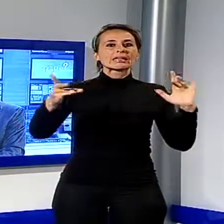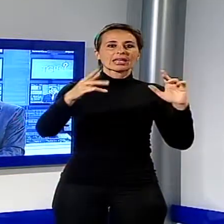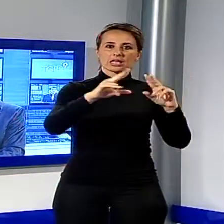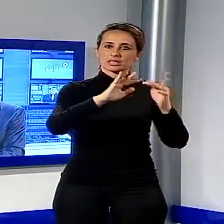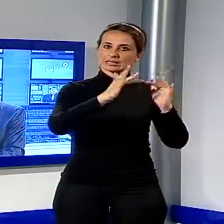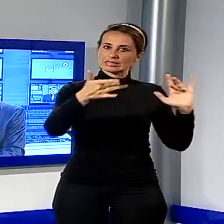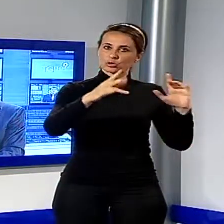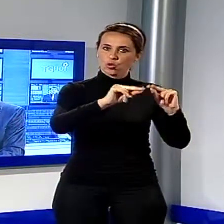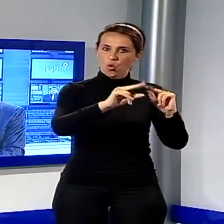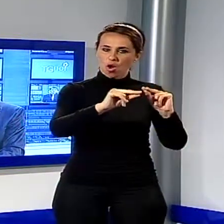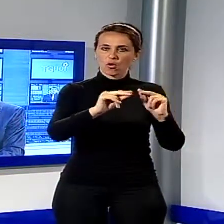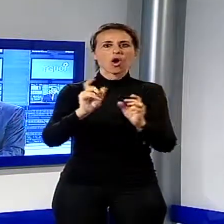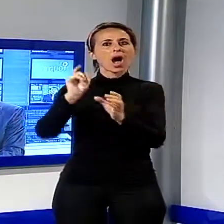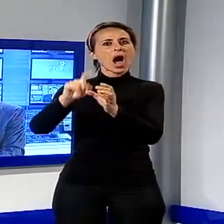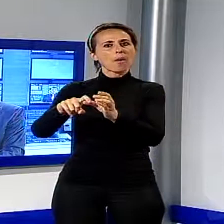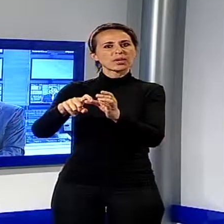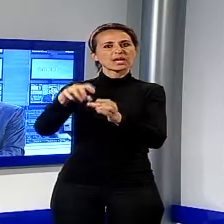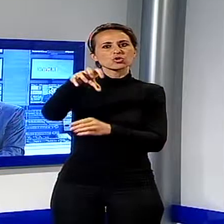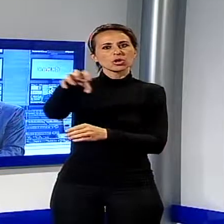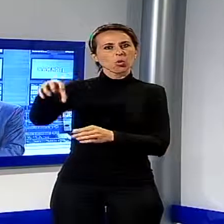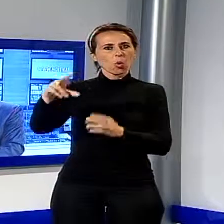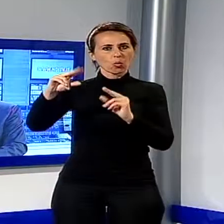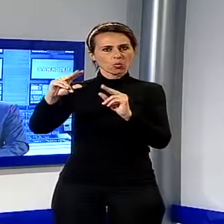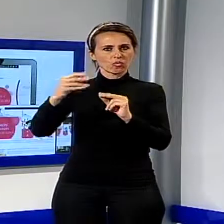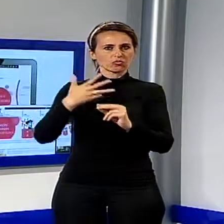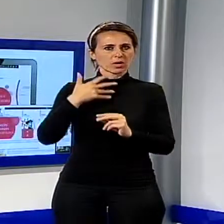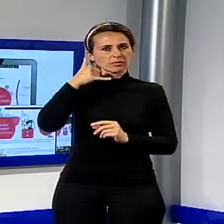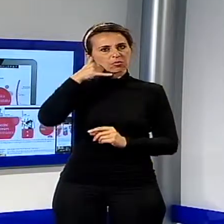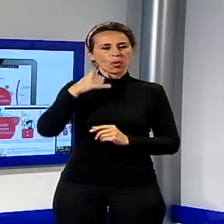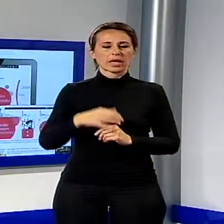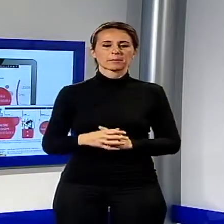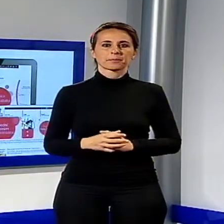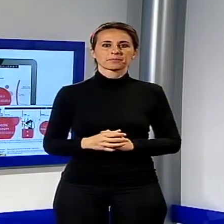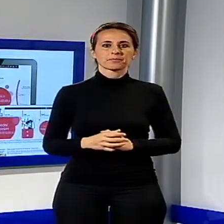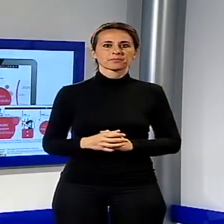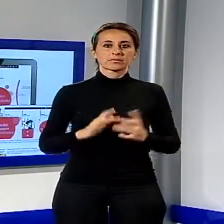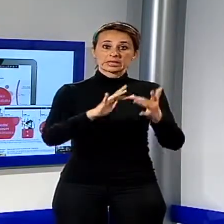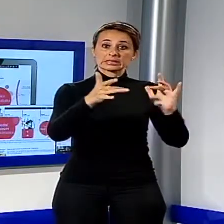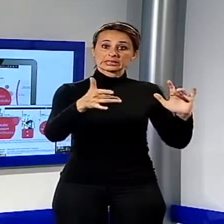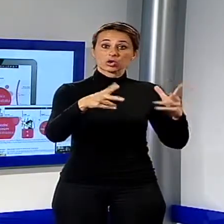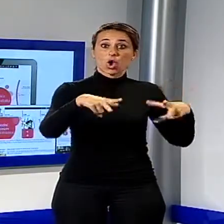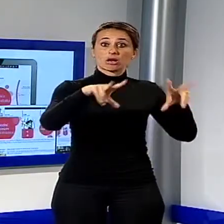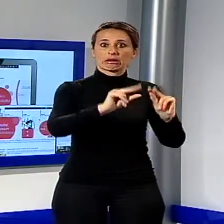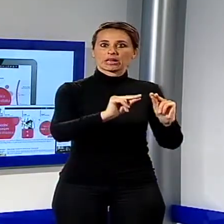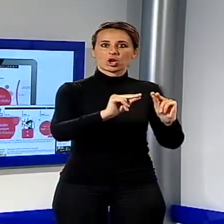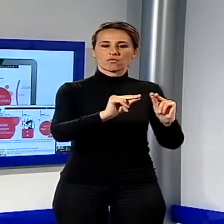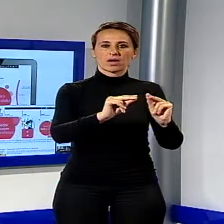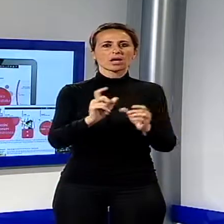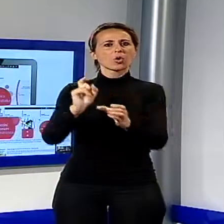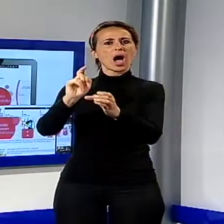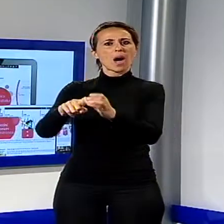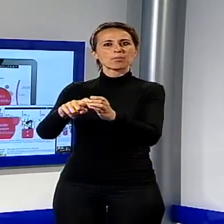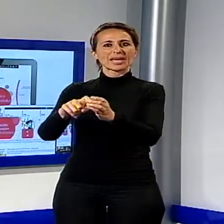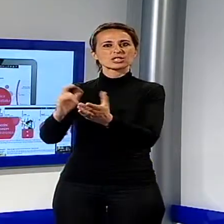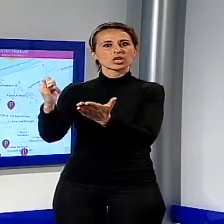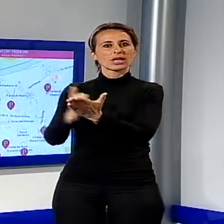dedicata ai luoghi pucciniani, ai luoghi del maestro. Un sito internet rinnovato è un'applicazione per